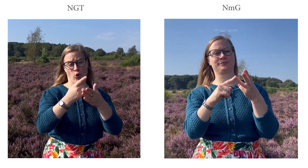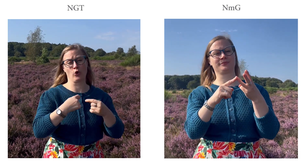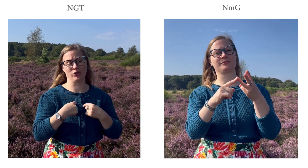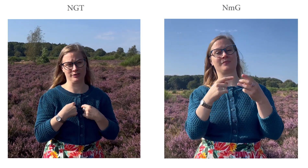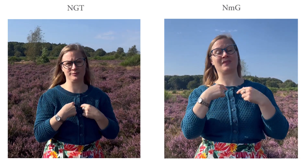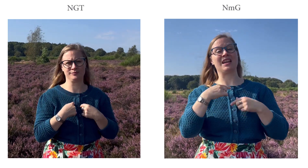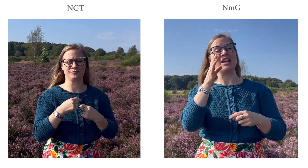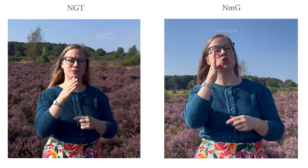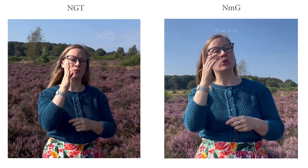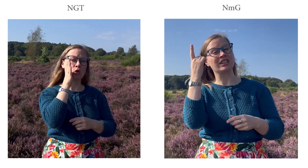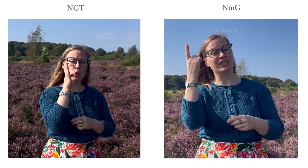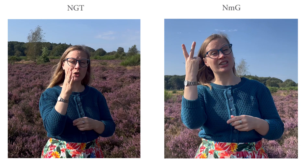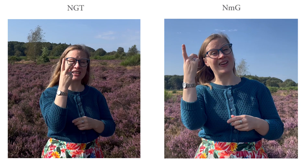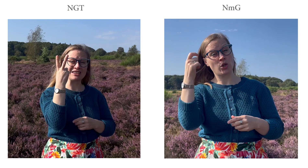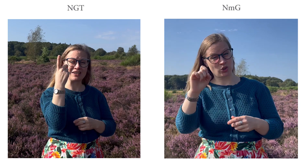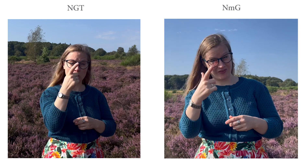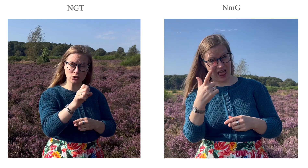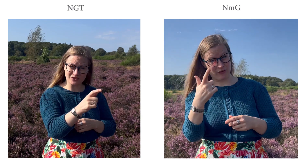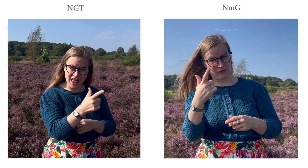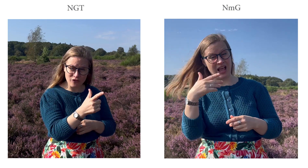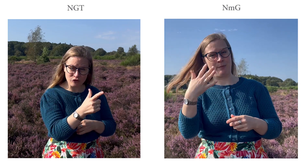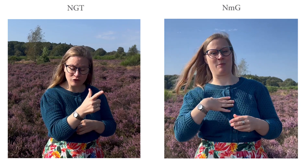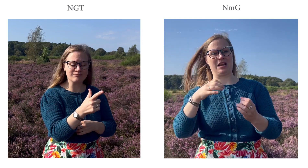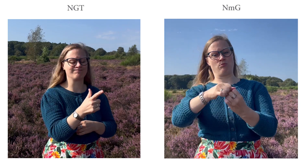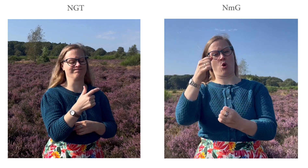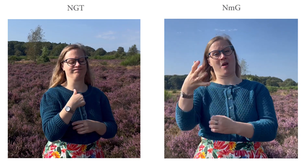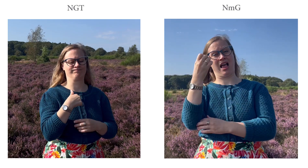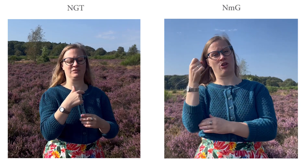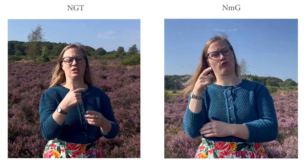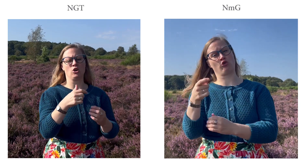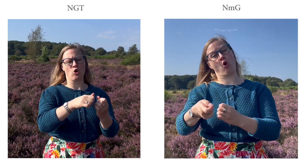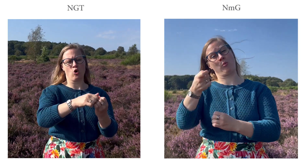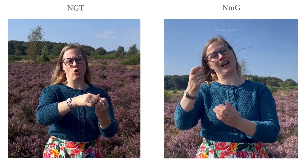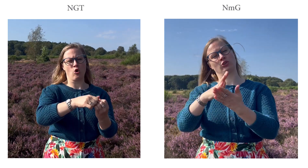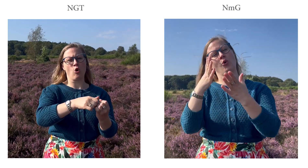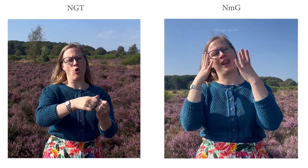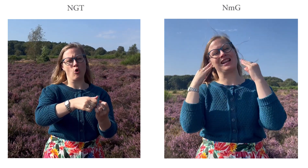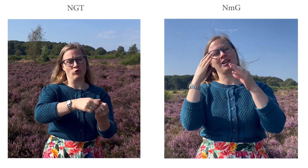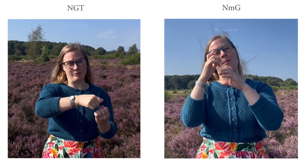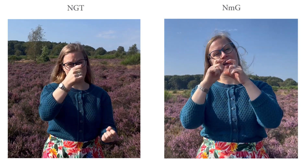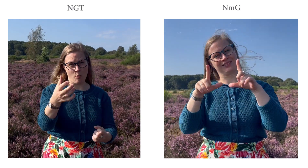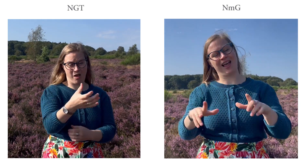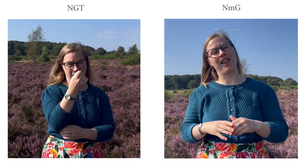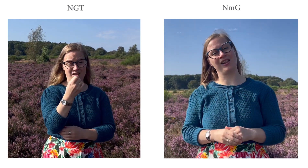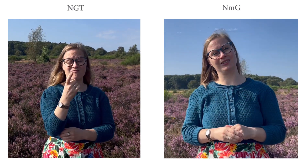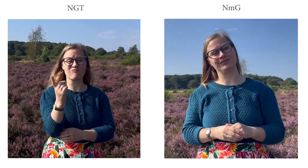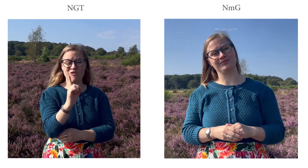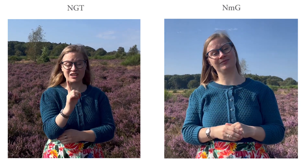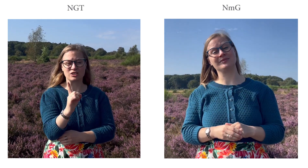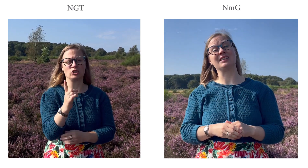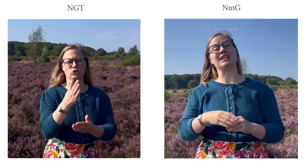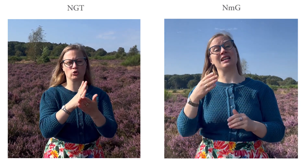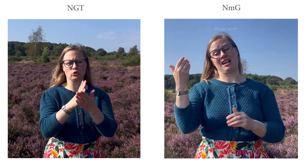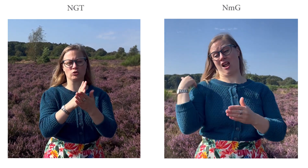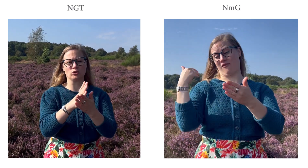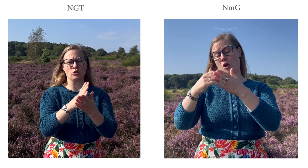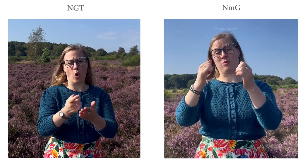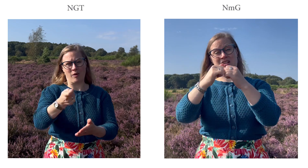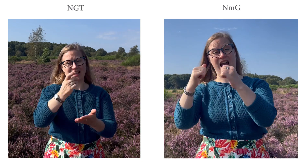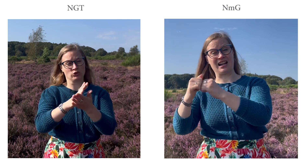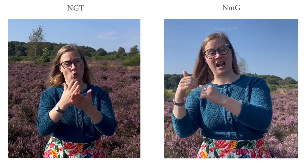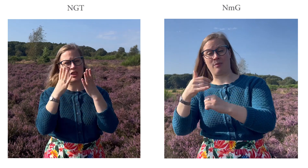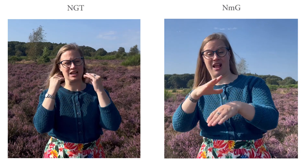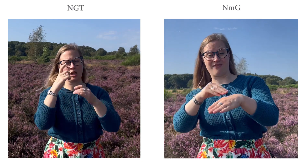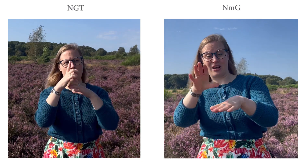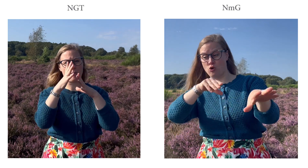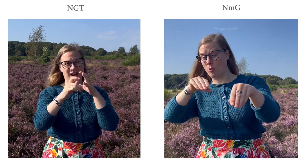In juli 2012 heb ik mijn diploma gehaald voor de opleiding Tolk Nederlands Gebarentaal. In de afgelopen jaren heb ik